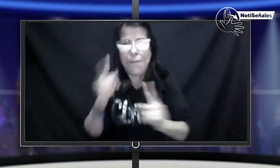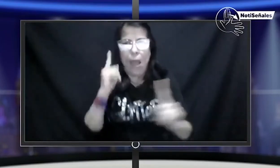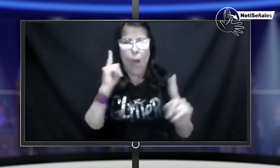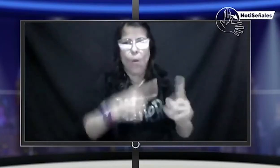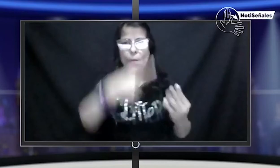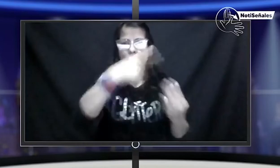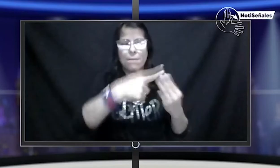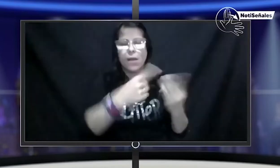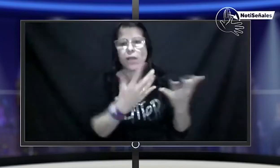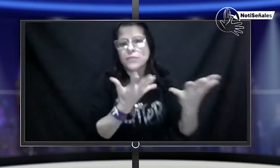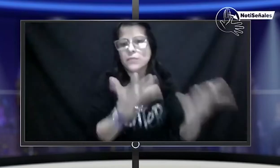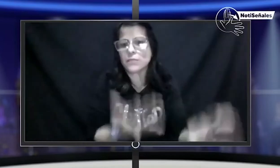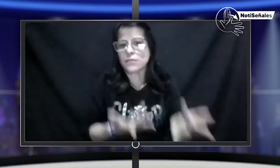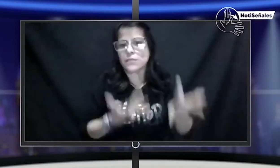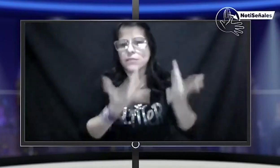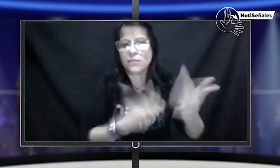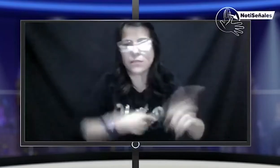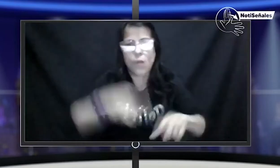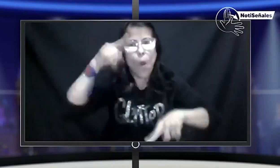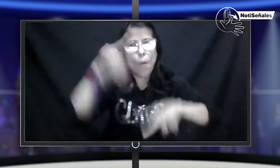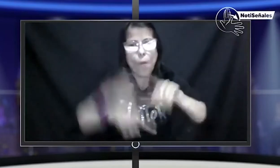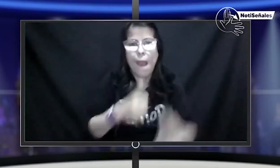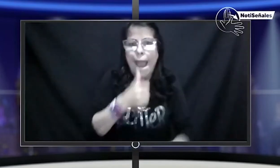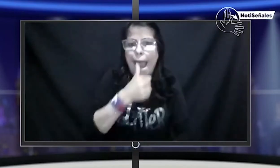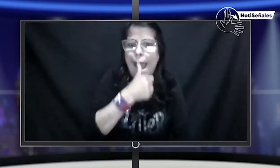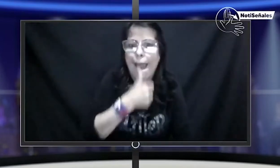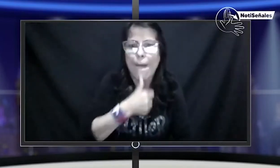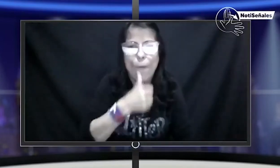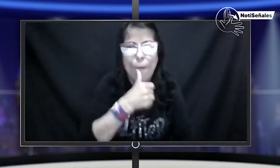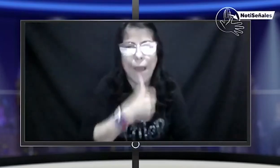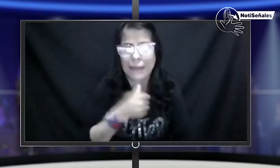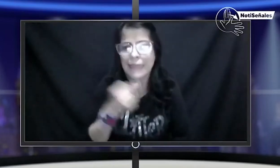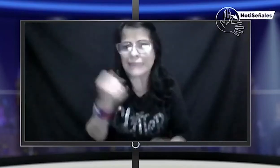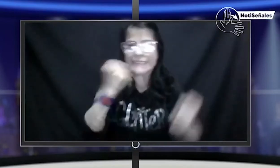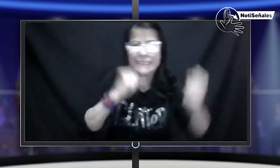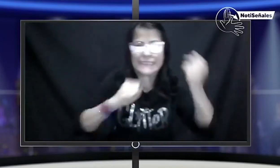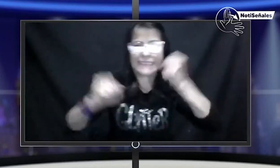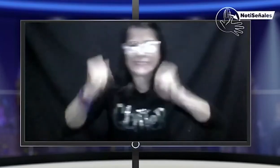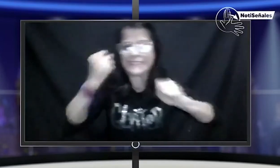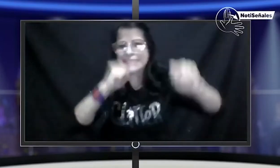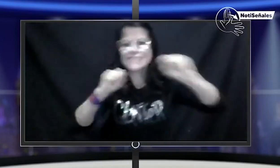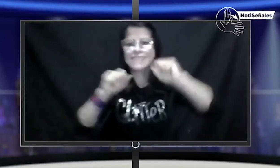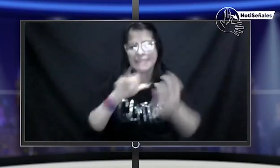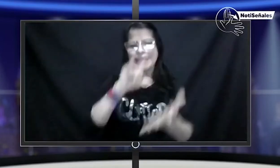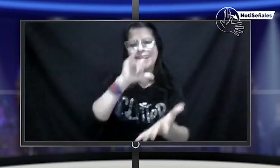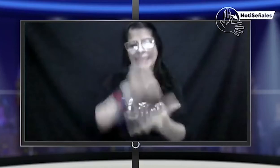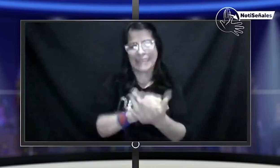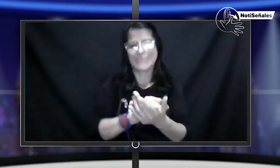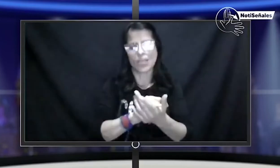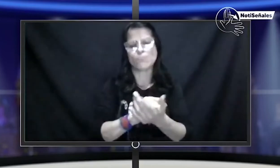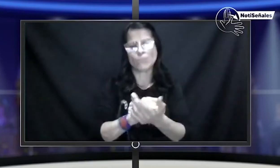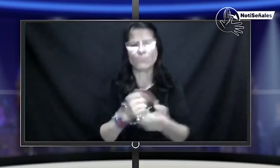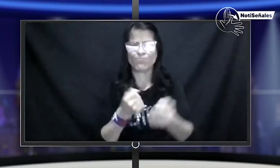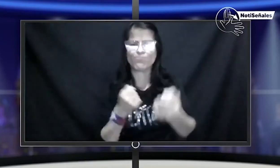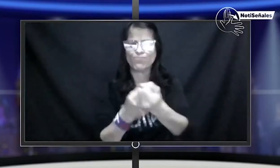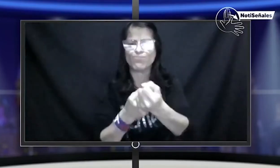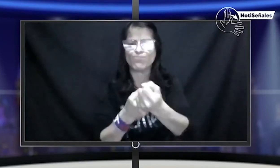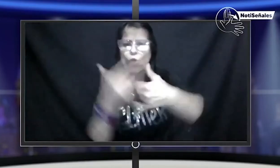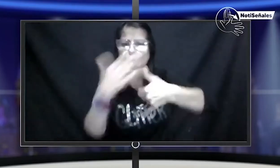tener ese sueño de comprar una moto o un carro y estar esperando. llevamos muchísimo tiempo, por decirlo así, aguantando